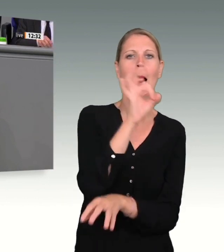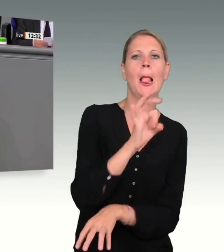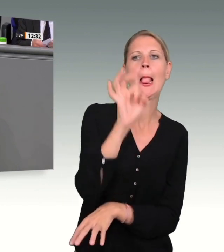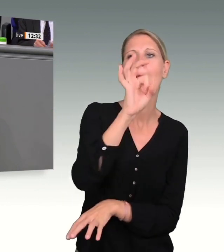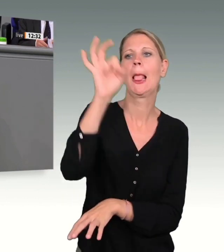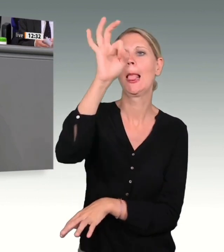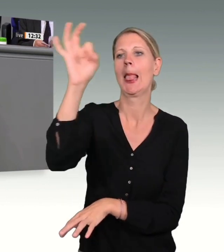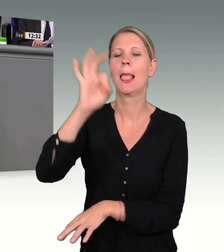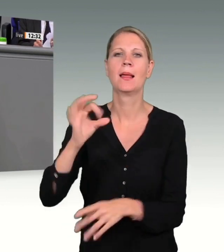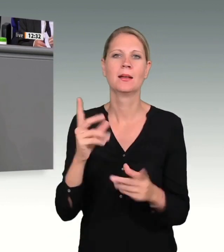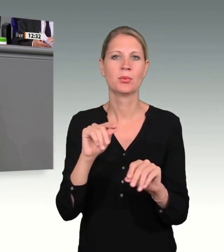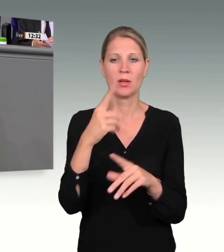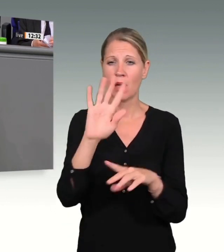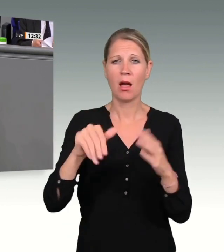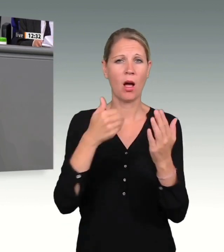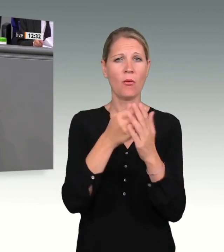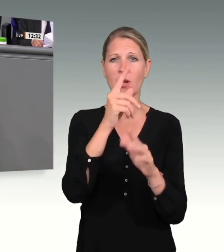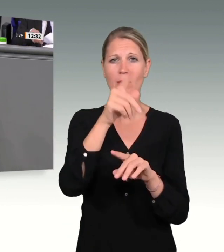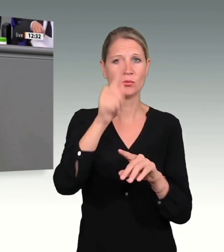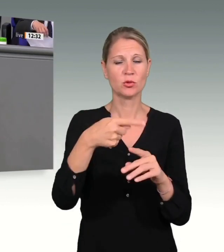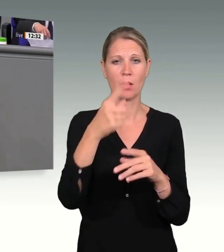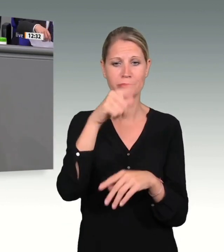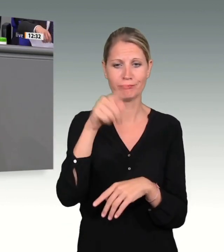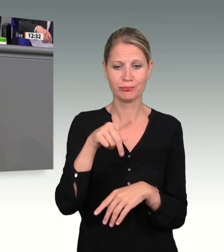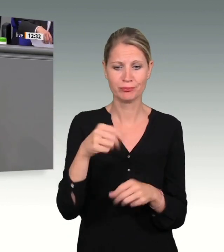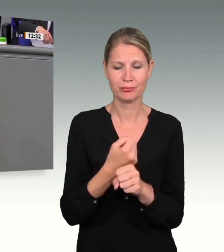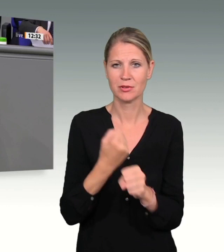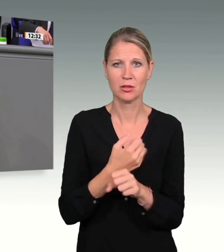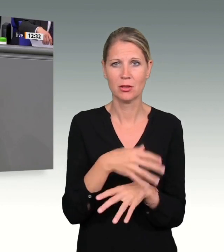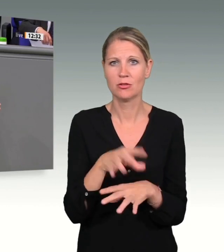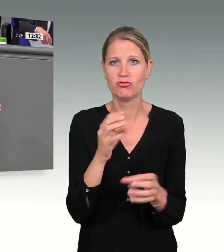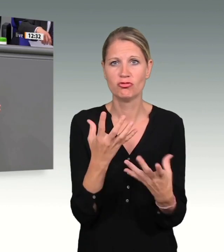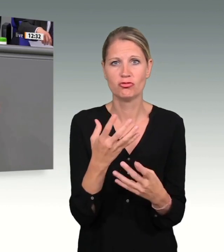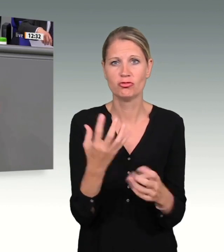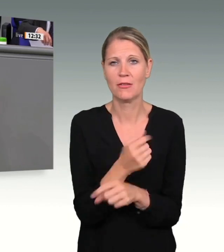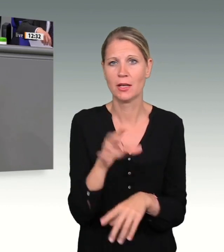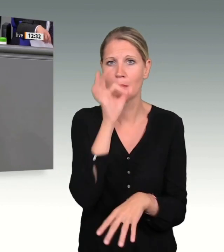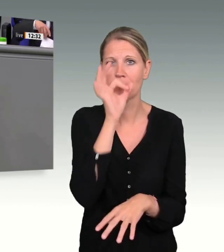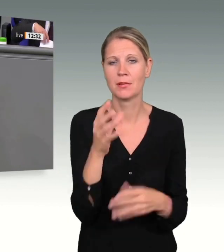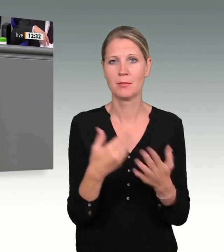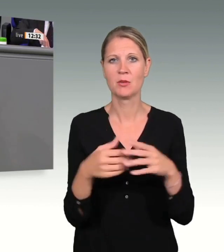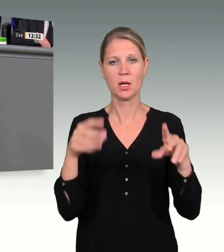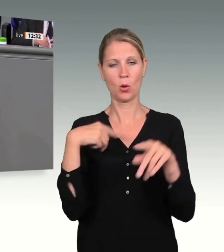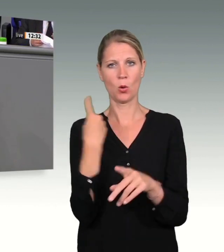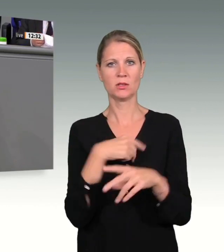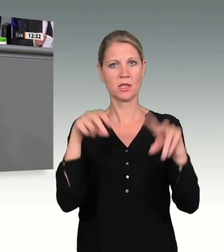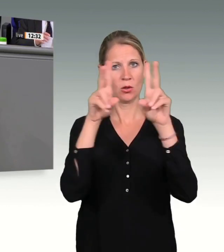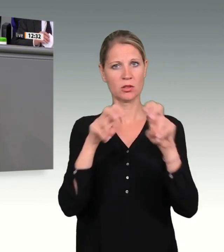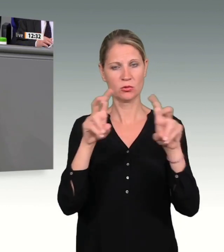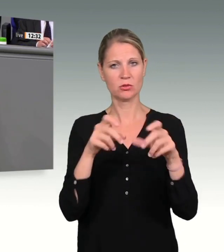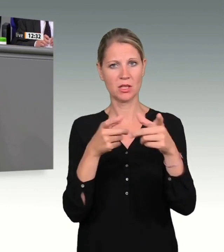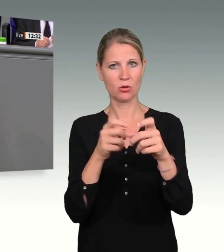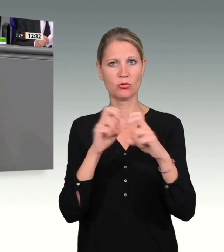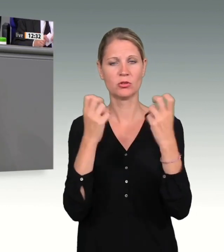überhaupt noch zu stemmen. Ein schillerndes Beispiel unserer Untersuchungsausschussarbeit war der Verfassungsschutz in Mecklenburg-Vorpommern mit seinen 70